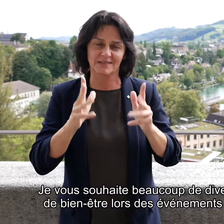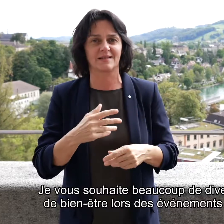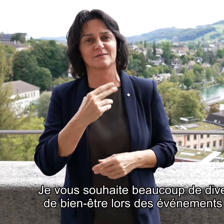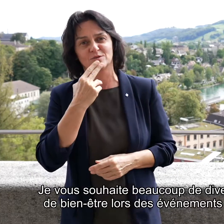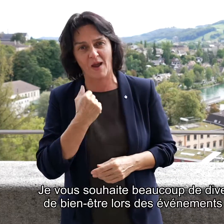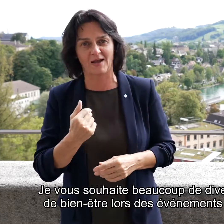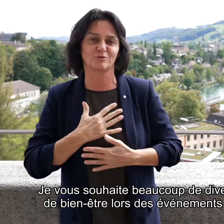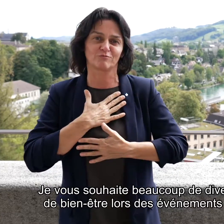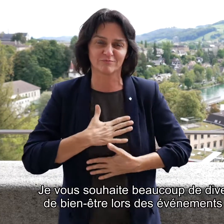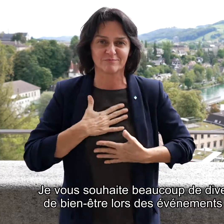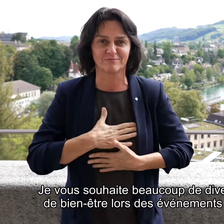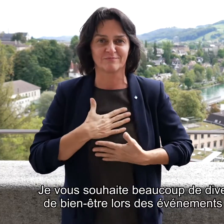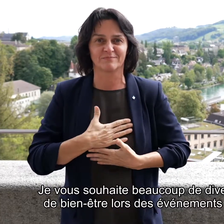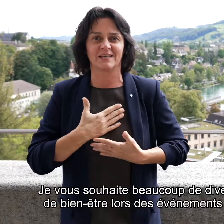Wohlbefinden an den heutigen Events.